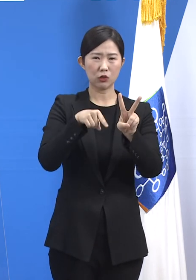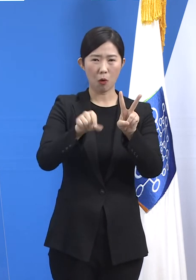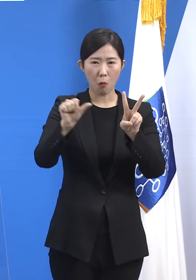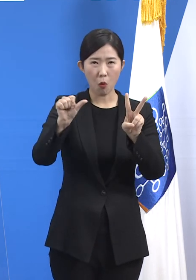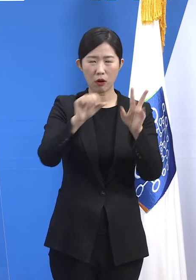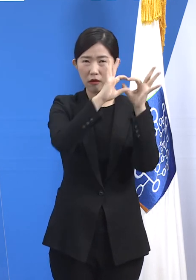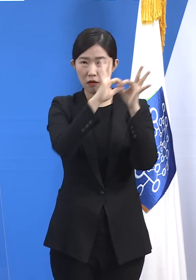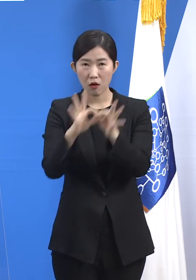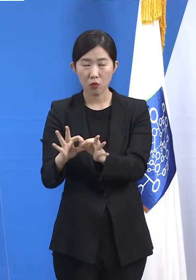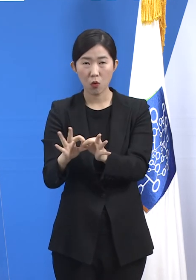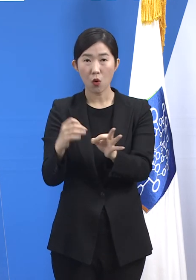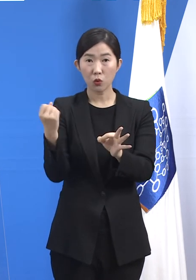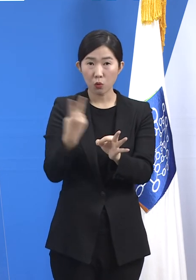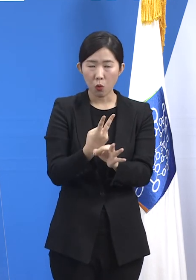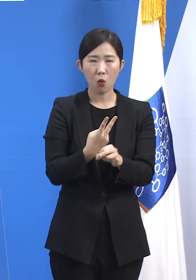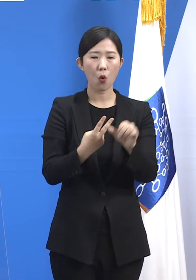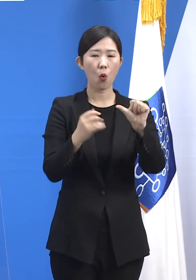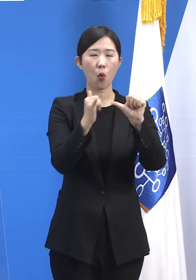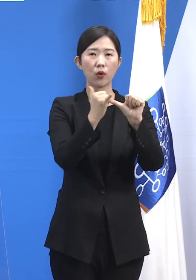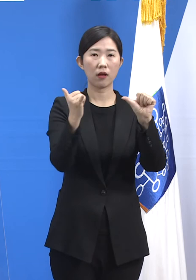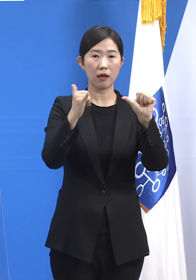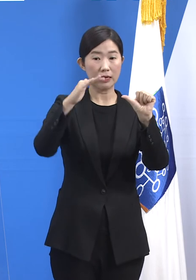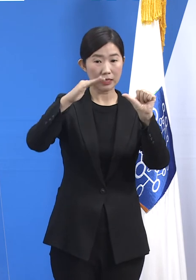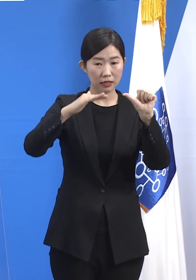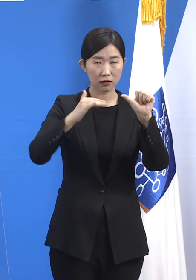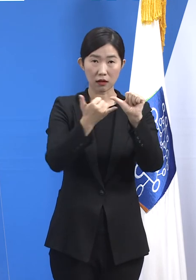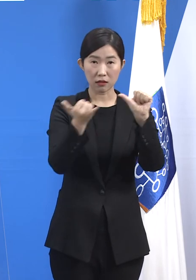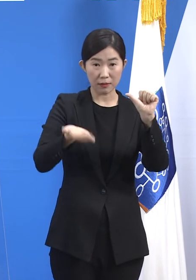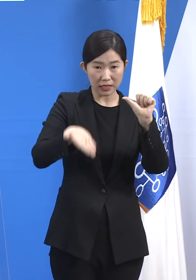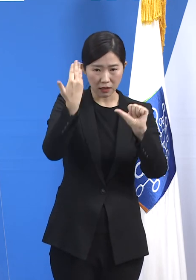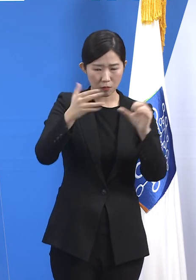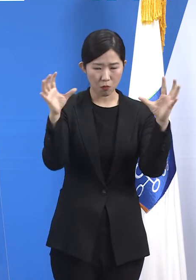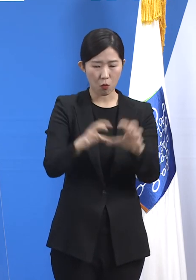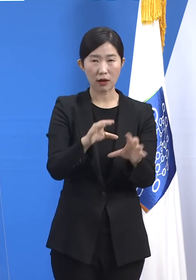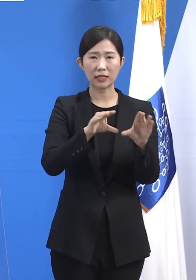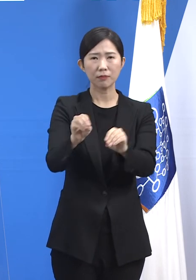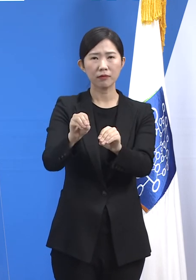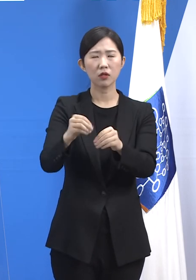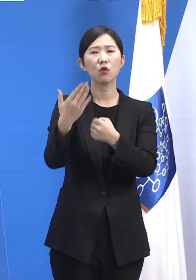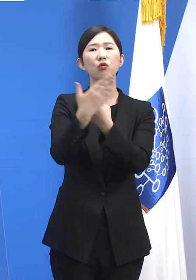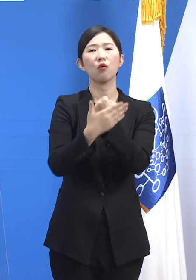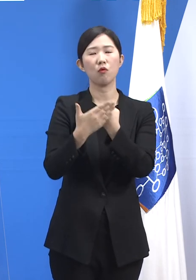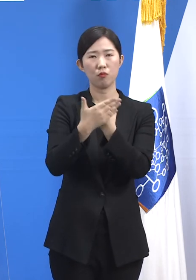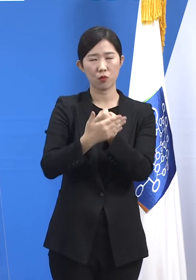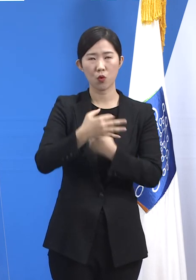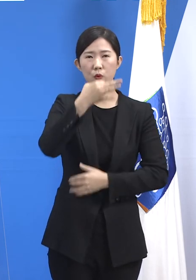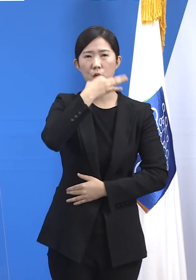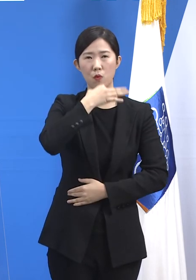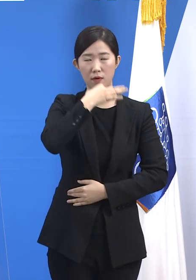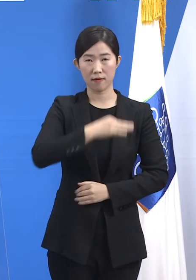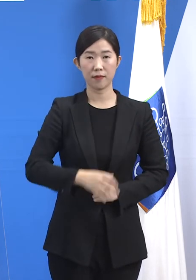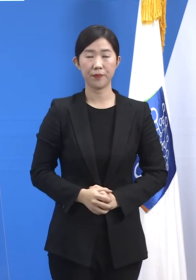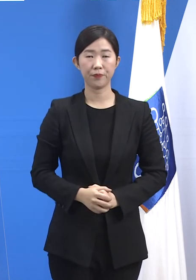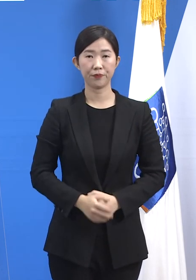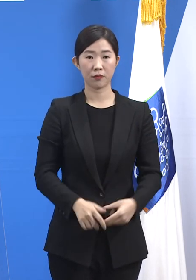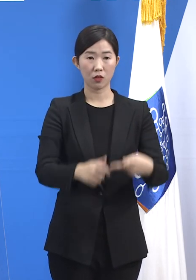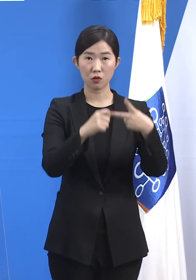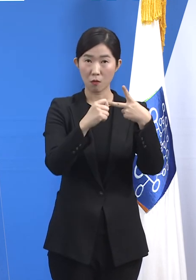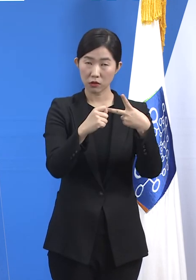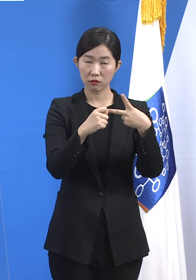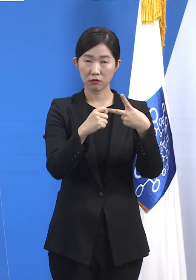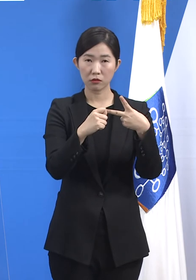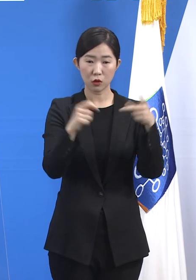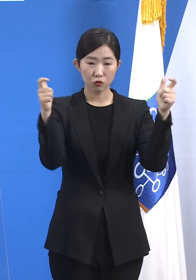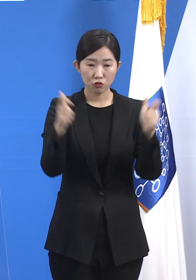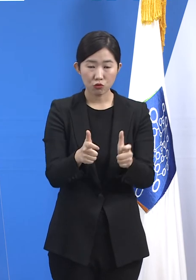이상의 사적 모임을 금한 일들 같은 것이 종합적으로 효과를 발휘했을 것입니다. 둘째, 사람